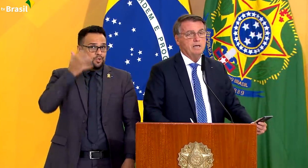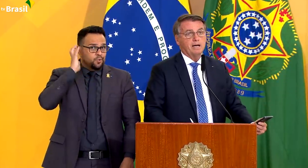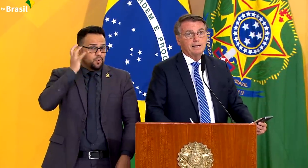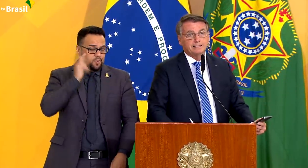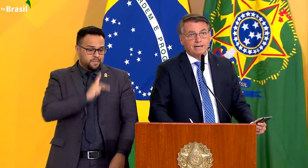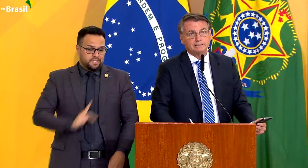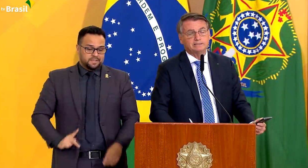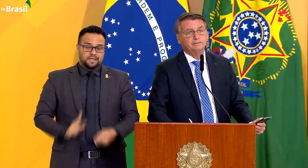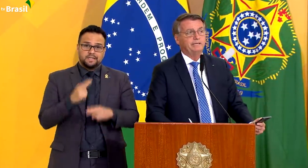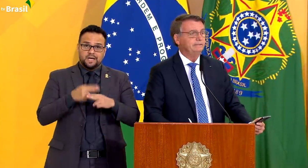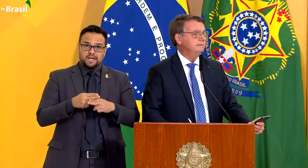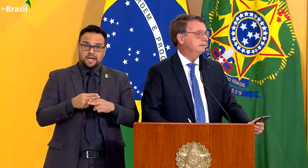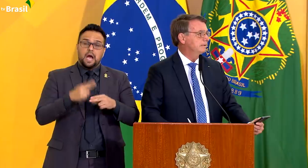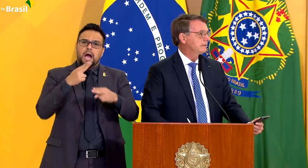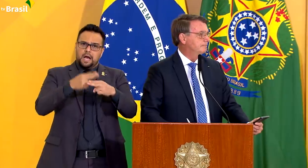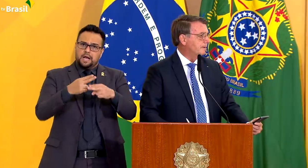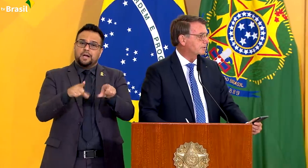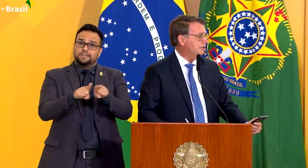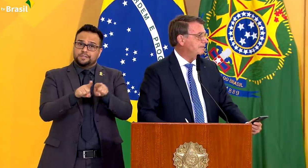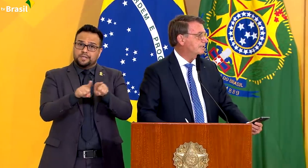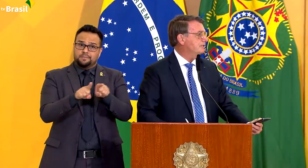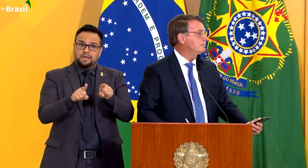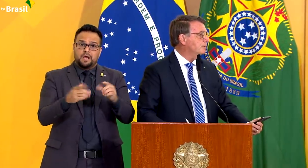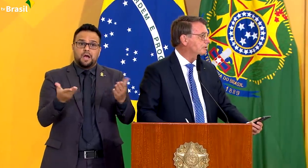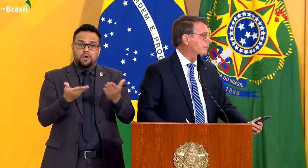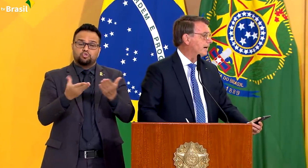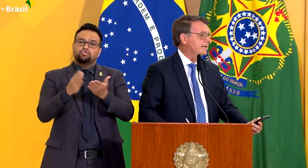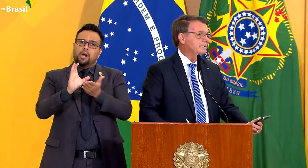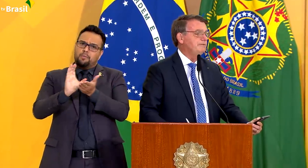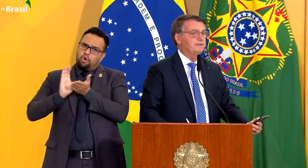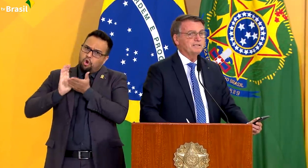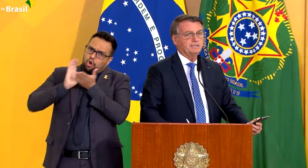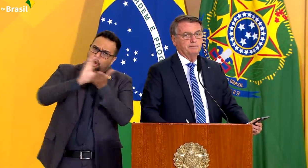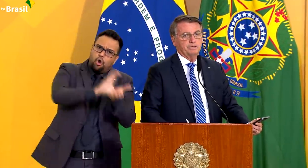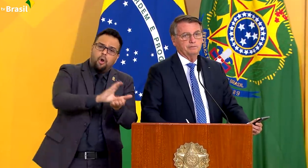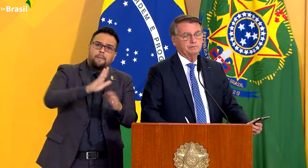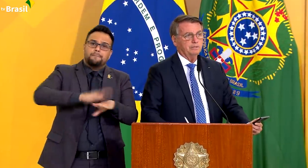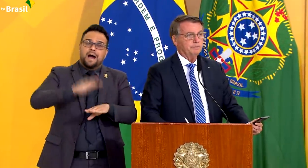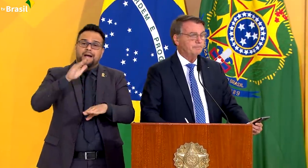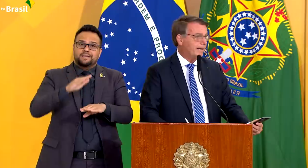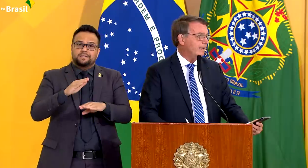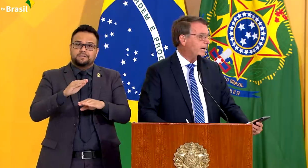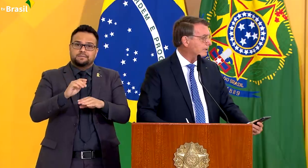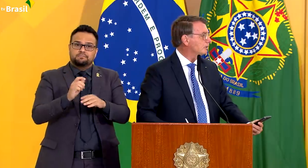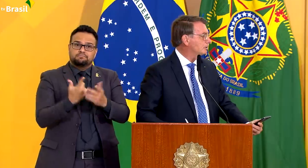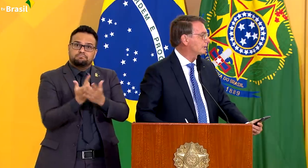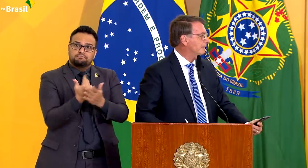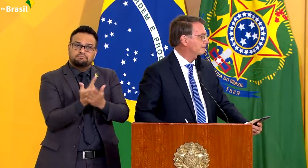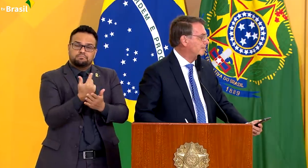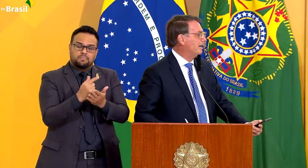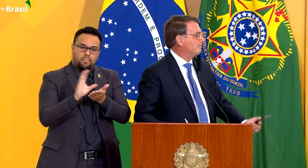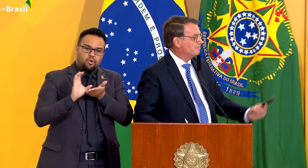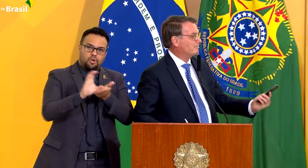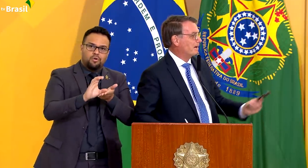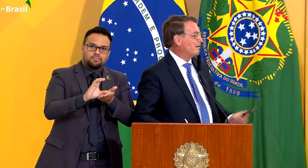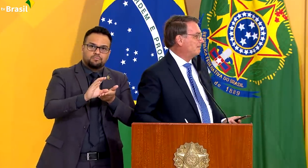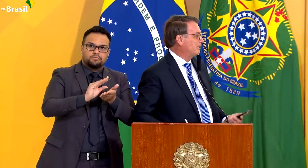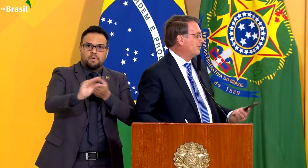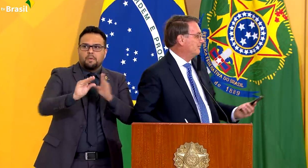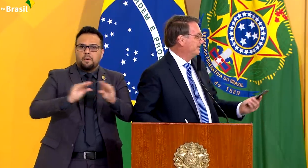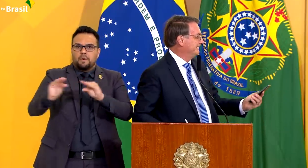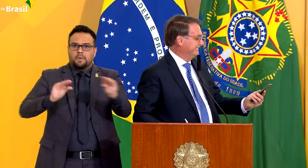Federal. A Caixa também passou a investir muito mais em financiamento para a agricultura familiar.